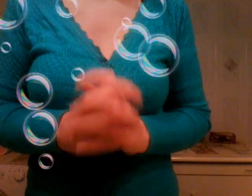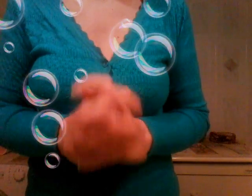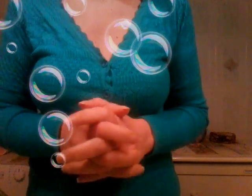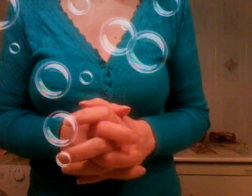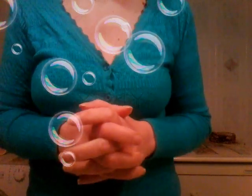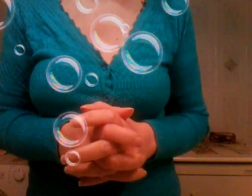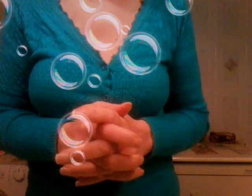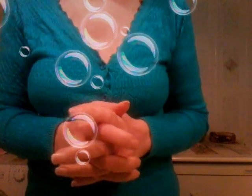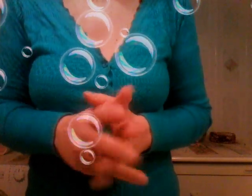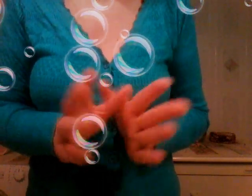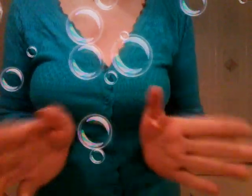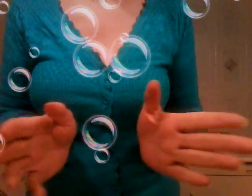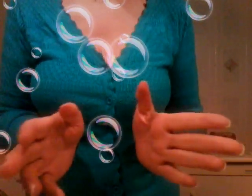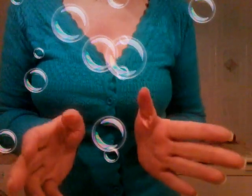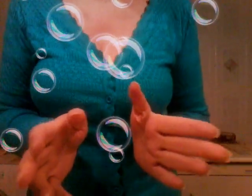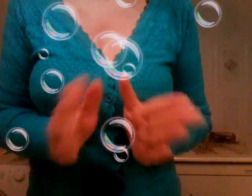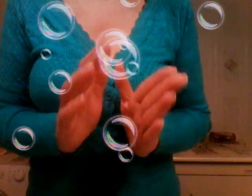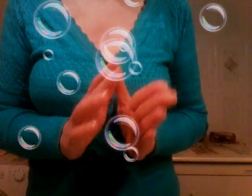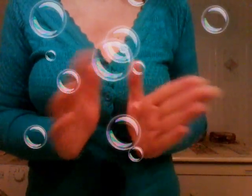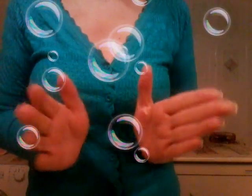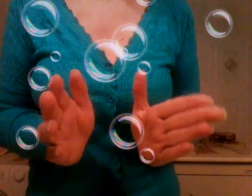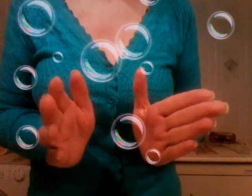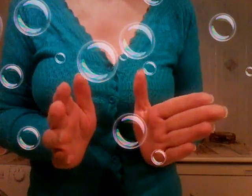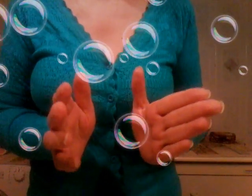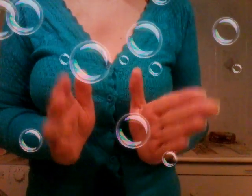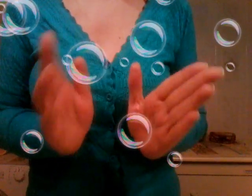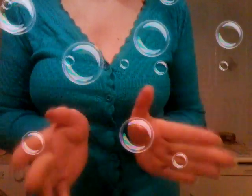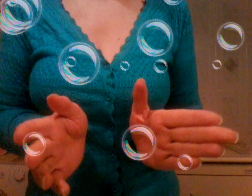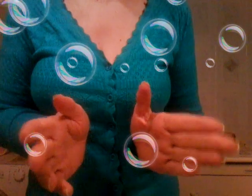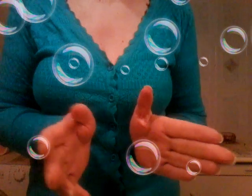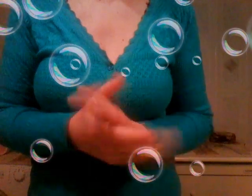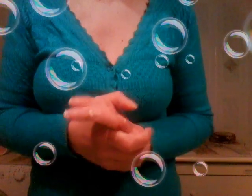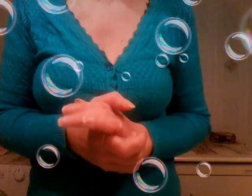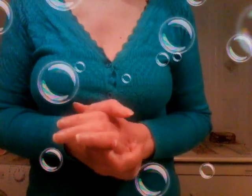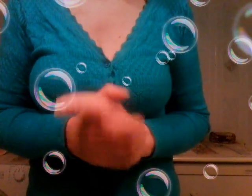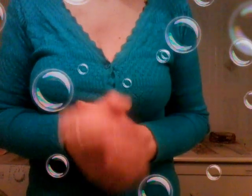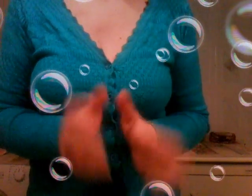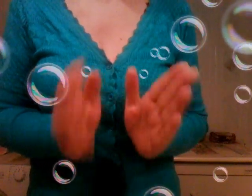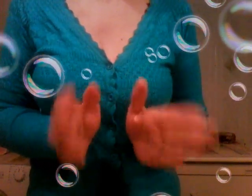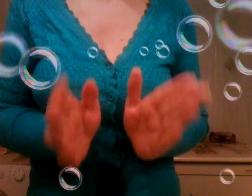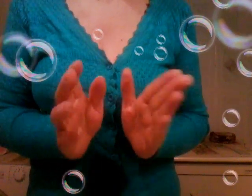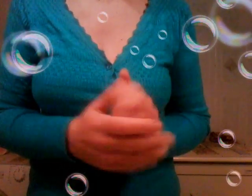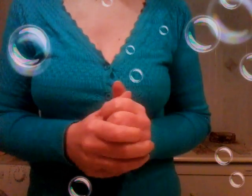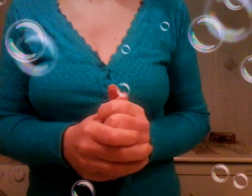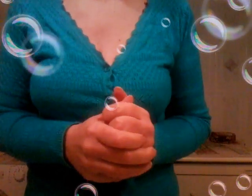è chiara per tutti la buona morte la buona morte perché l'inferno esiste e se se non si riga dritto